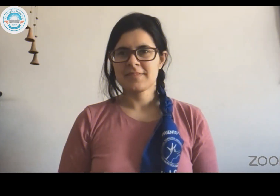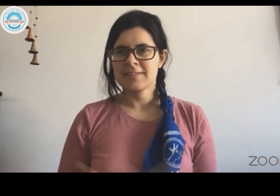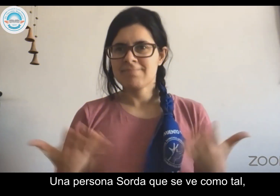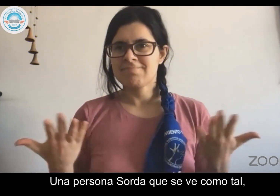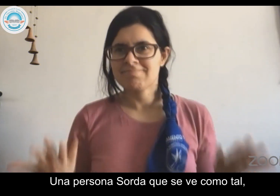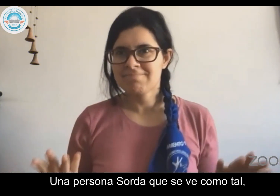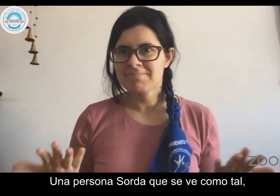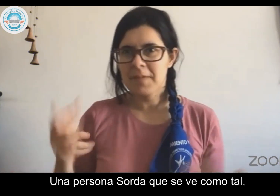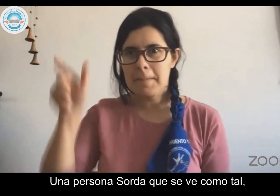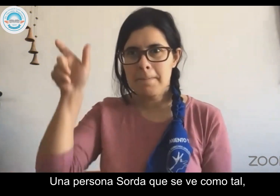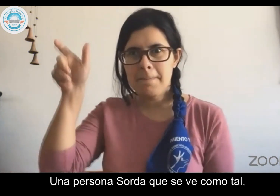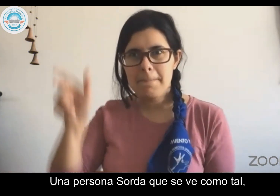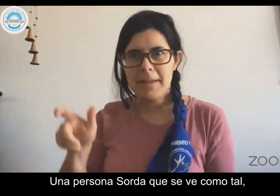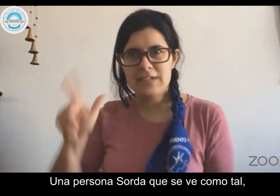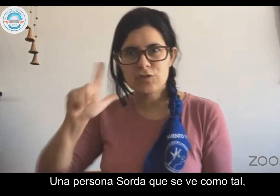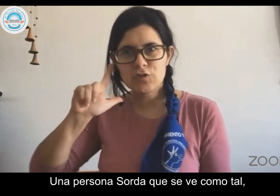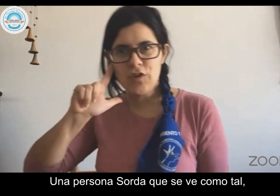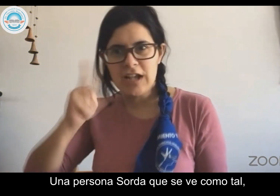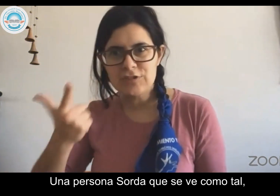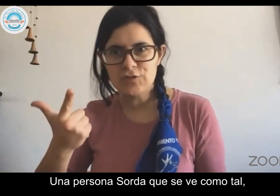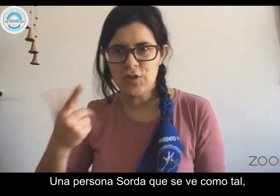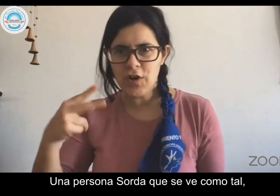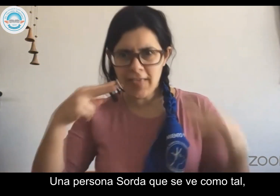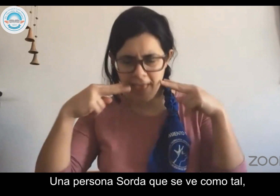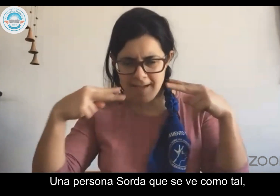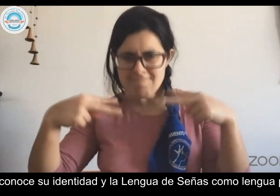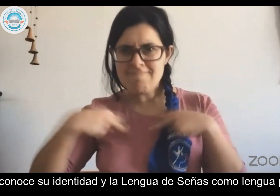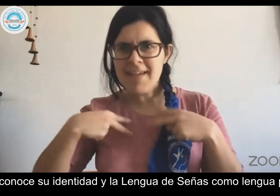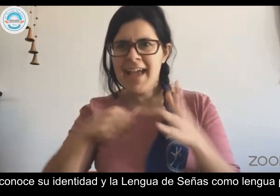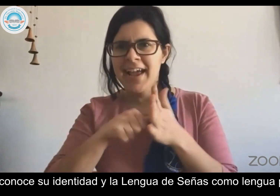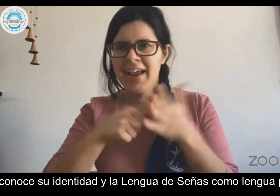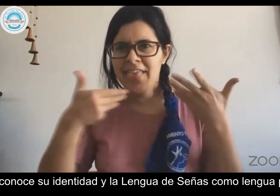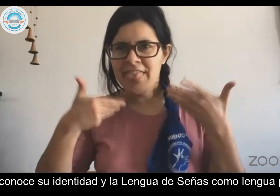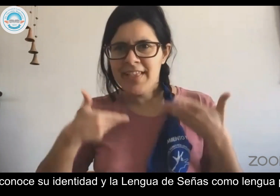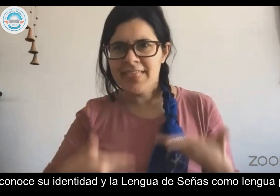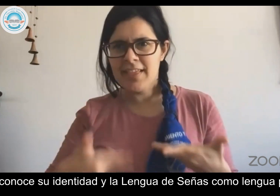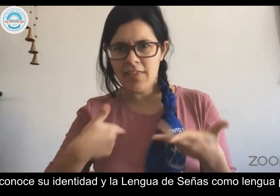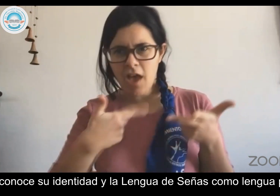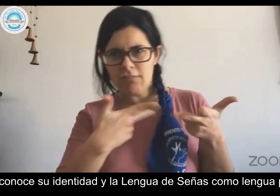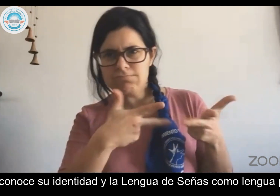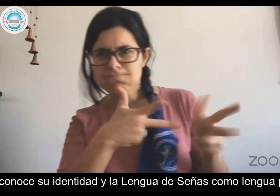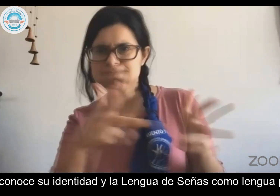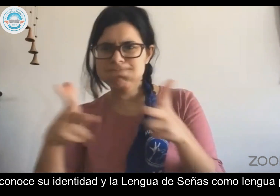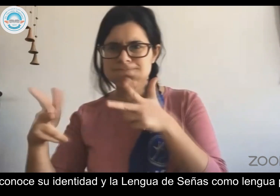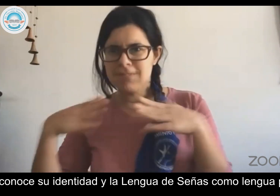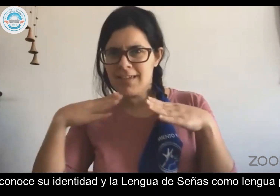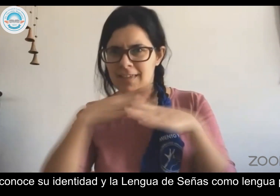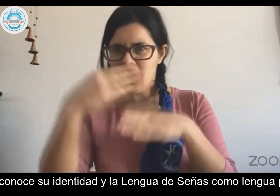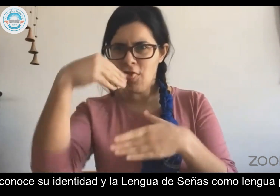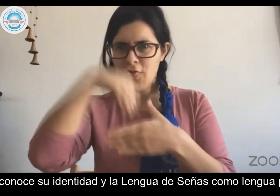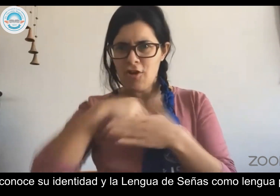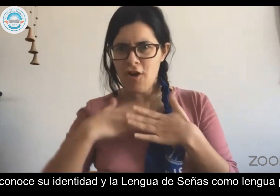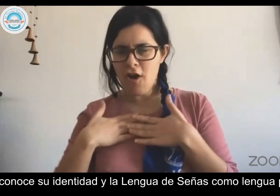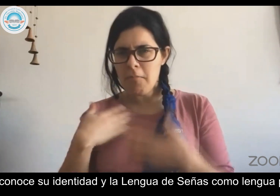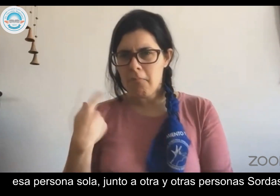Una persona sorda que se ve como tal, reconoce su identidad y la lengua de señas como lengua propia.